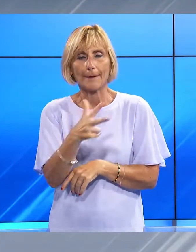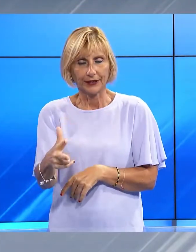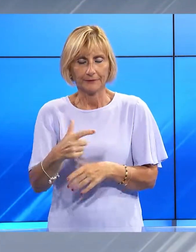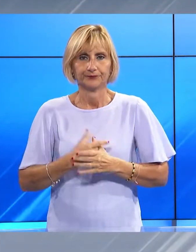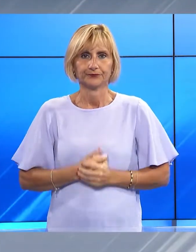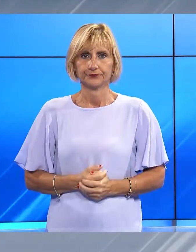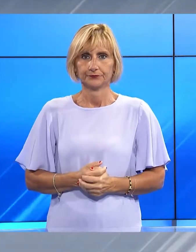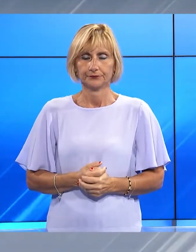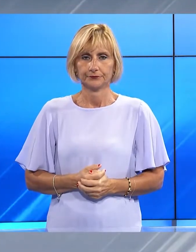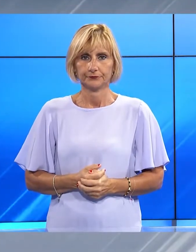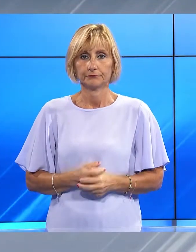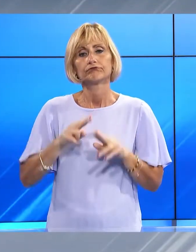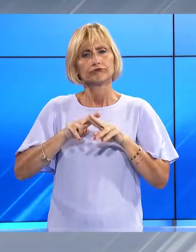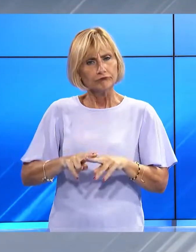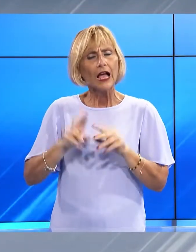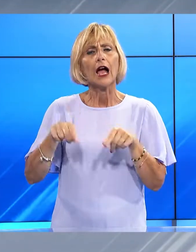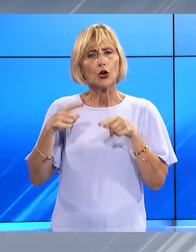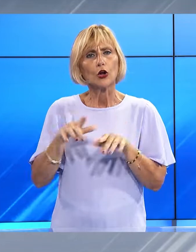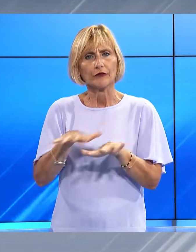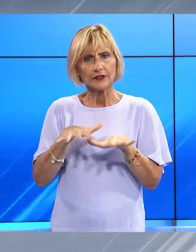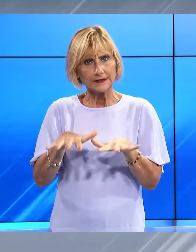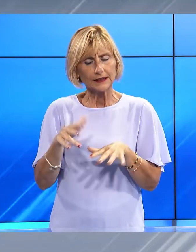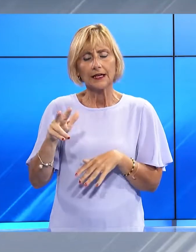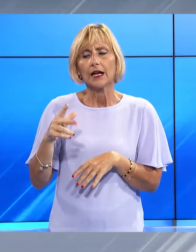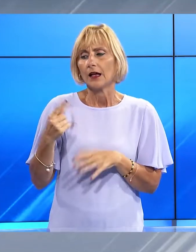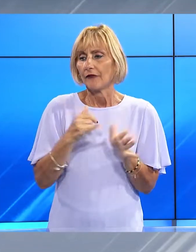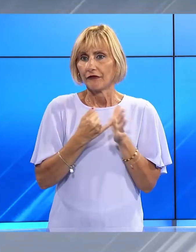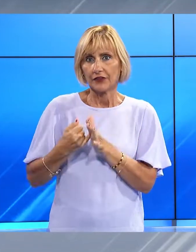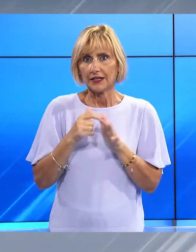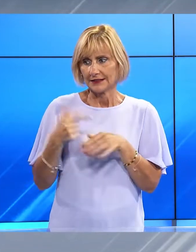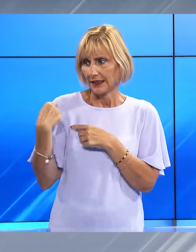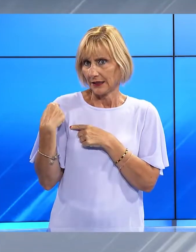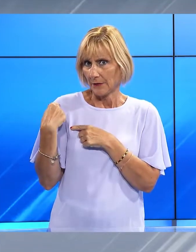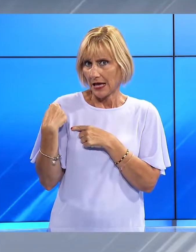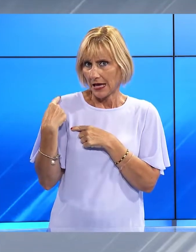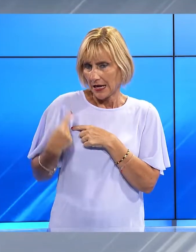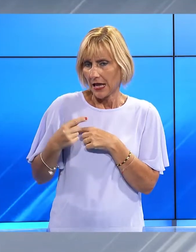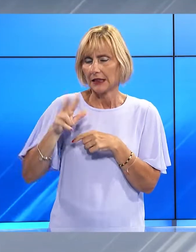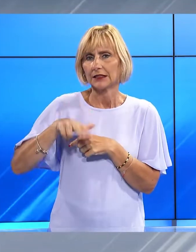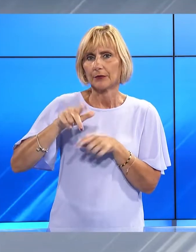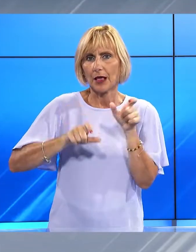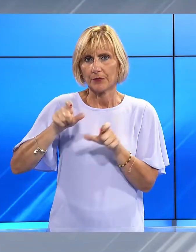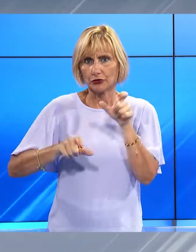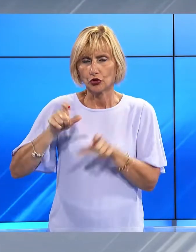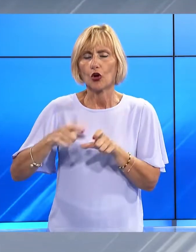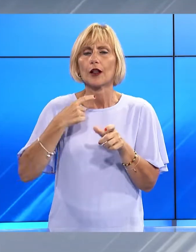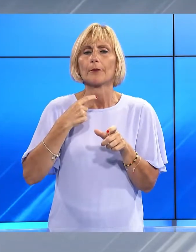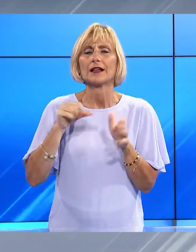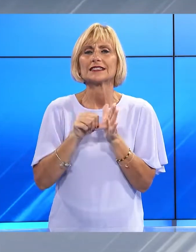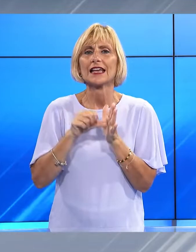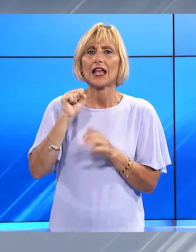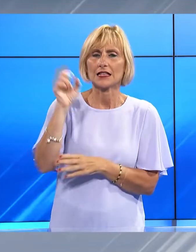Restiamo ancora in Versilia, circa 3.000 presenze nel weekend per la Tenzone Aurea, la Serie A dei campionati di